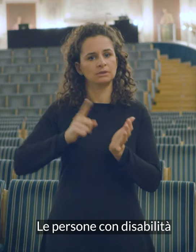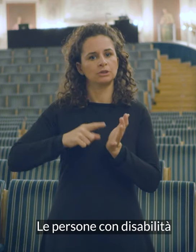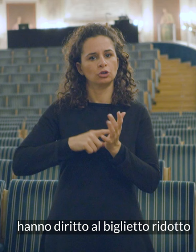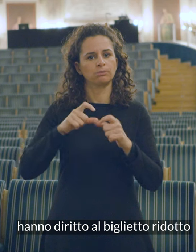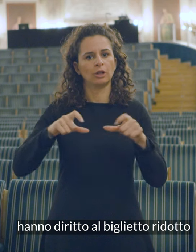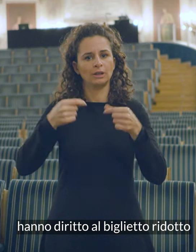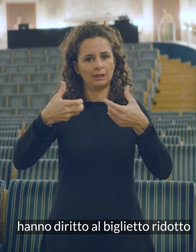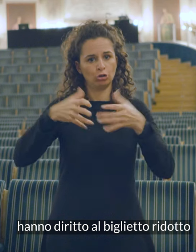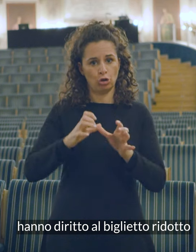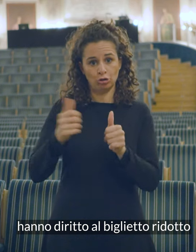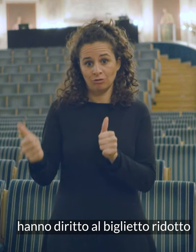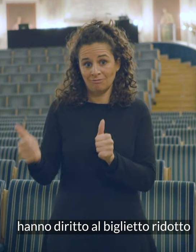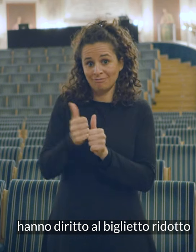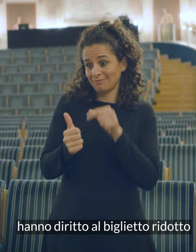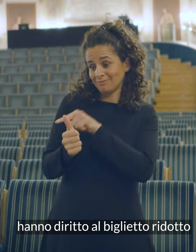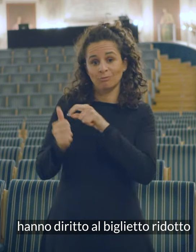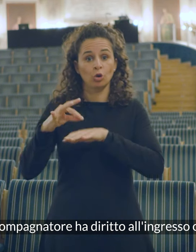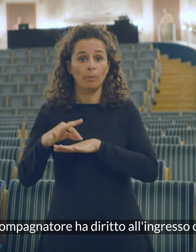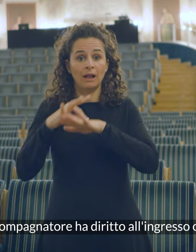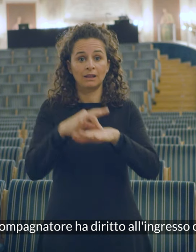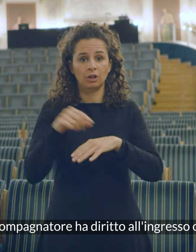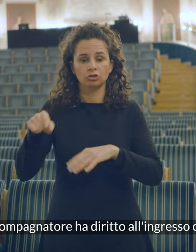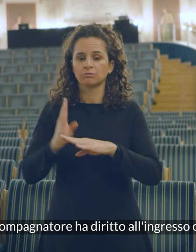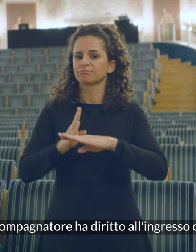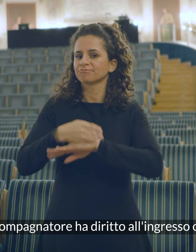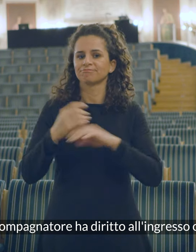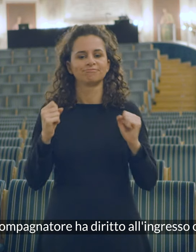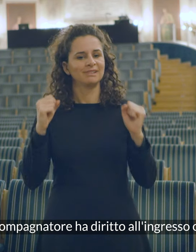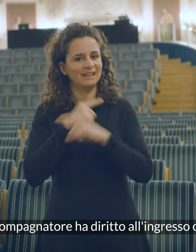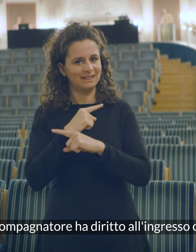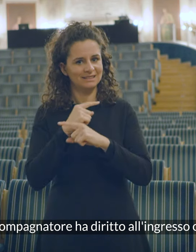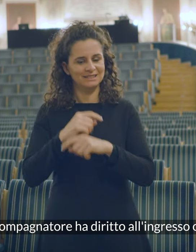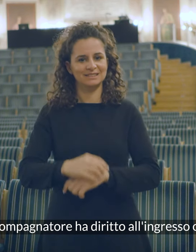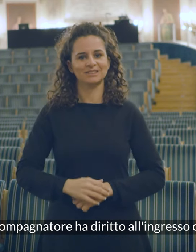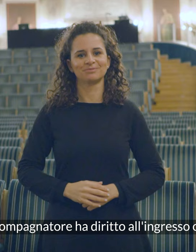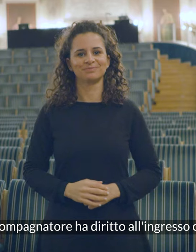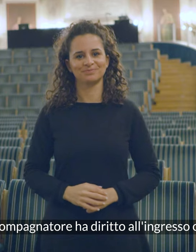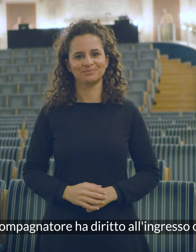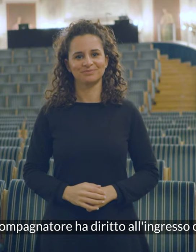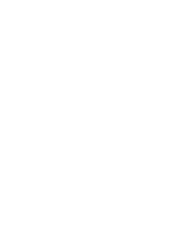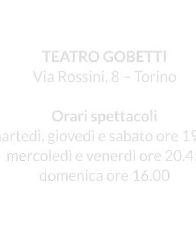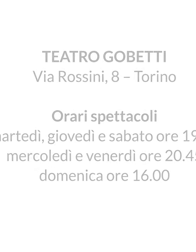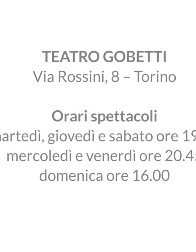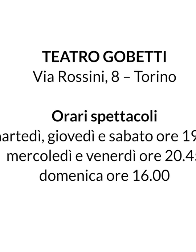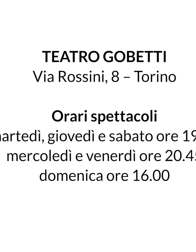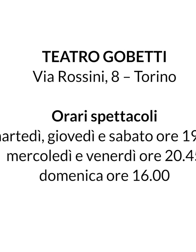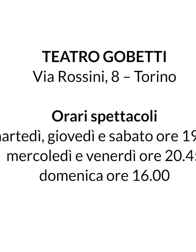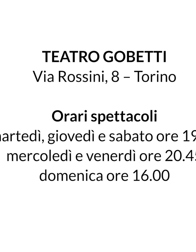hanno diritto al biglietto ridotto e l'accompagnatore ha diritto all'ingresso omaggio. Teatro Gobetti,